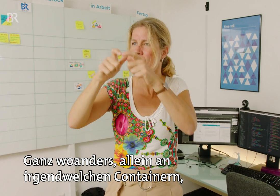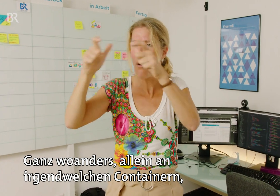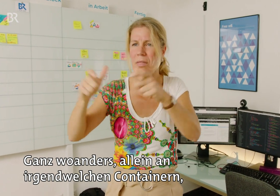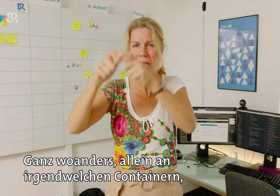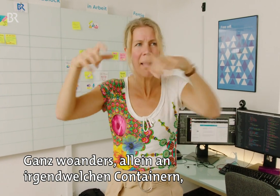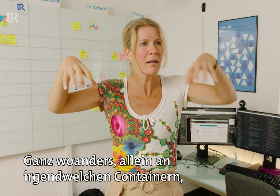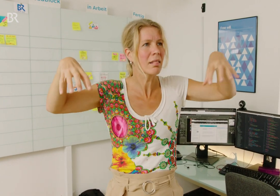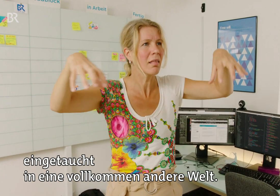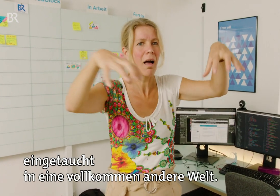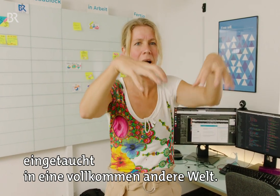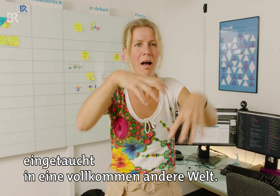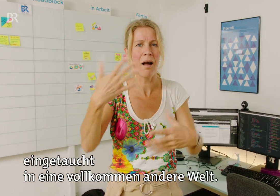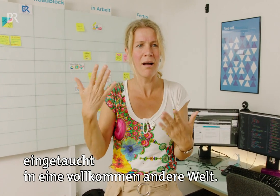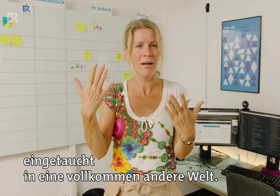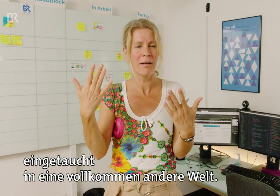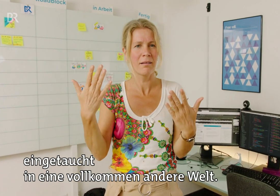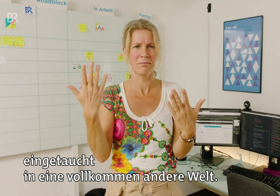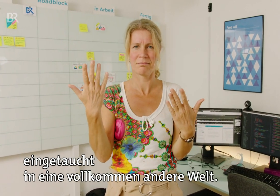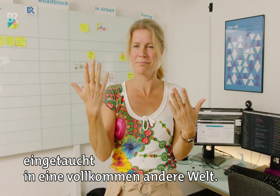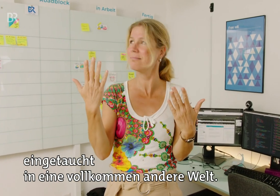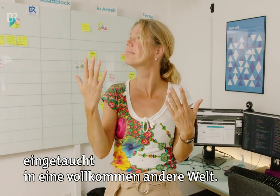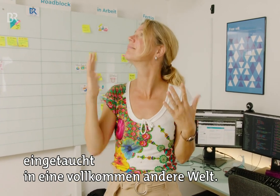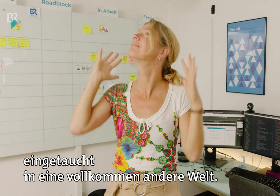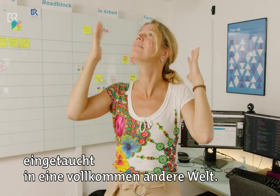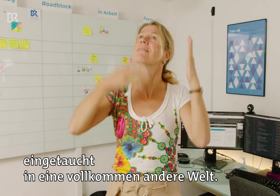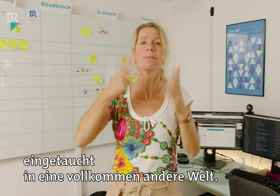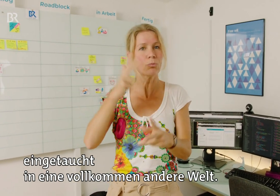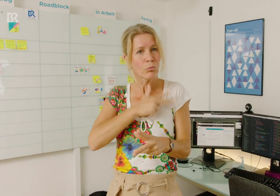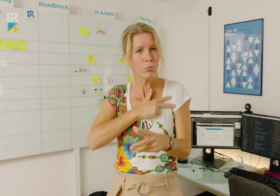irgendwelchen Containern. Eingetaucht in eine vollkommen andere Welt.